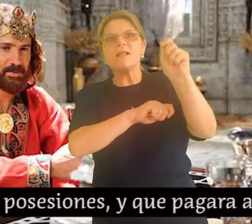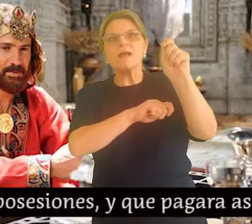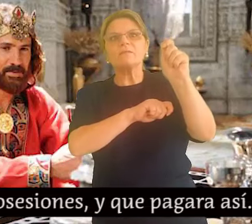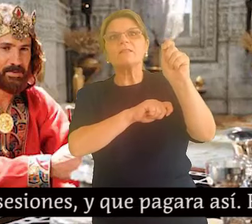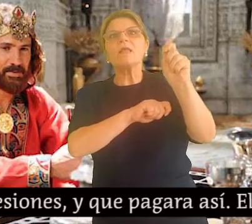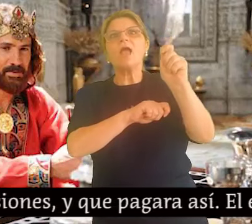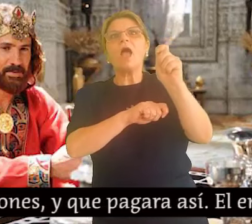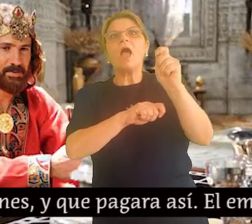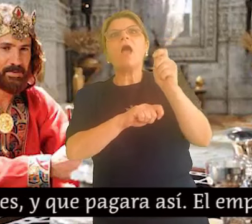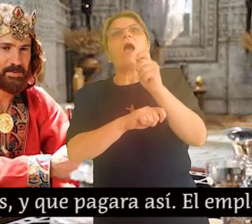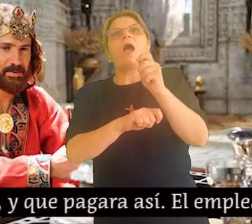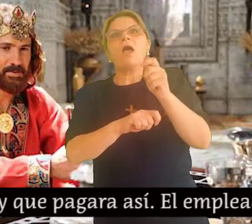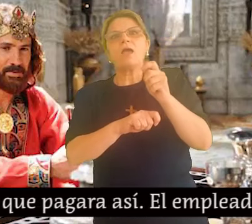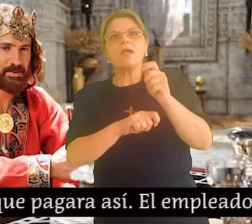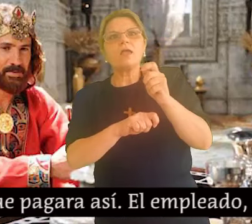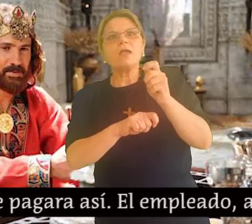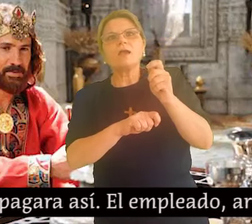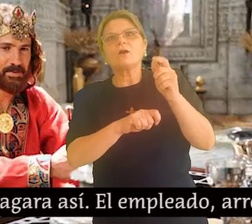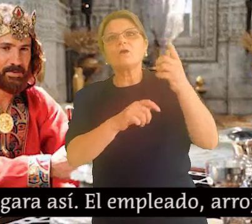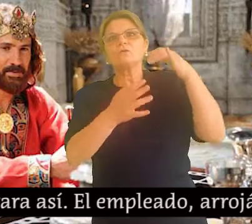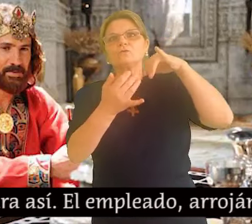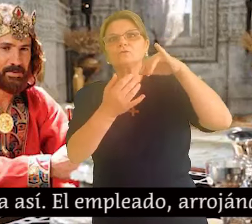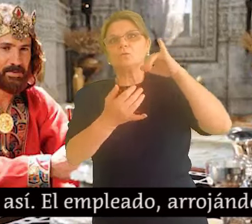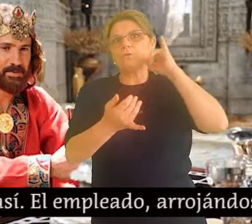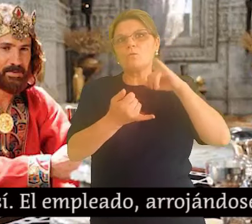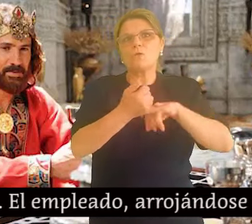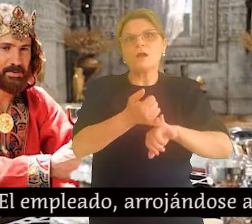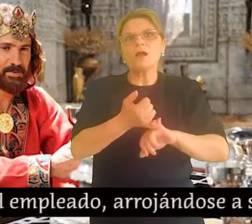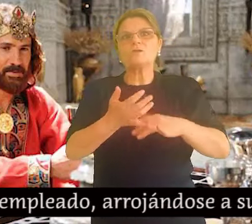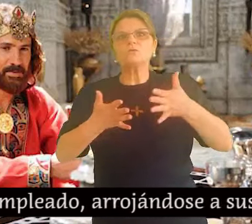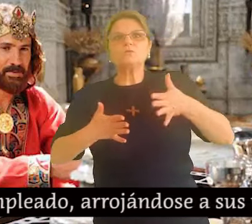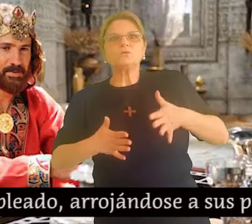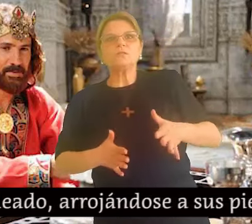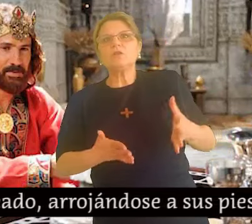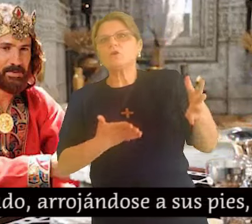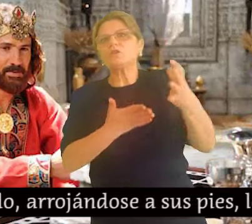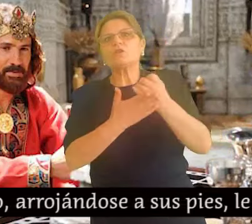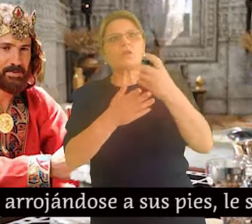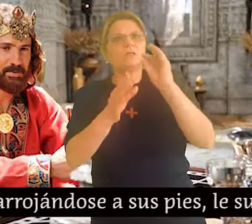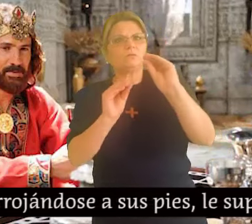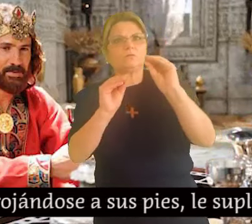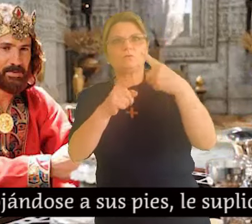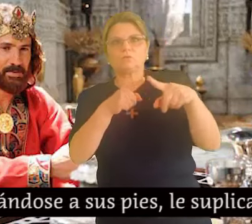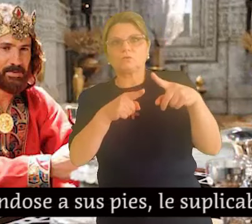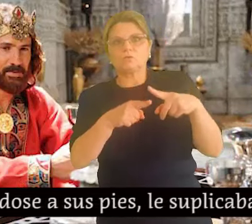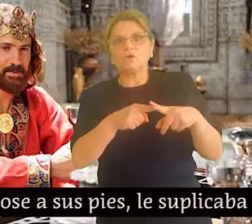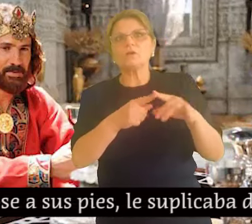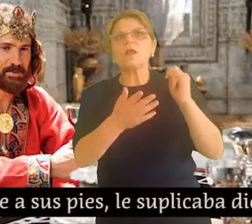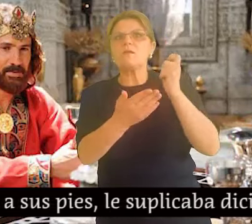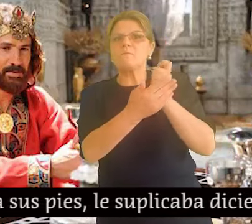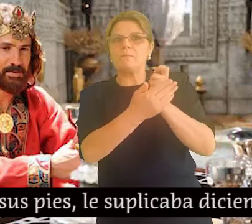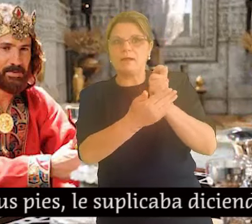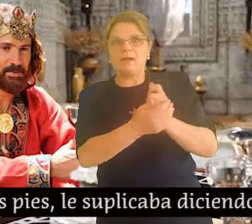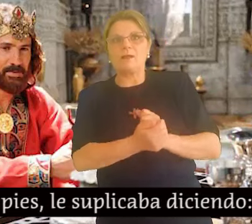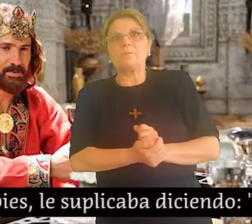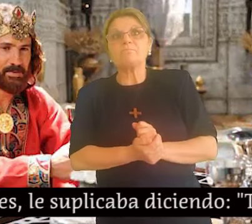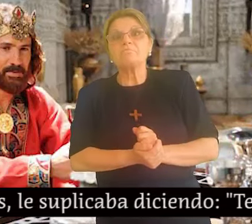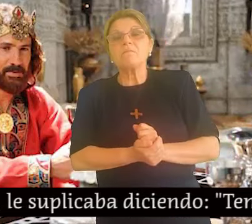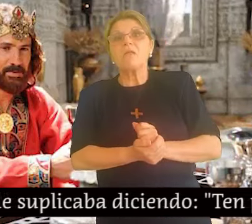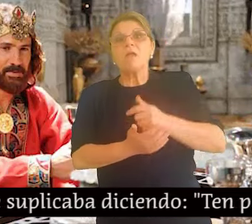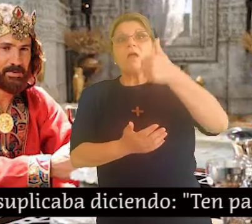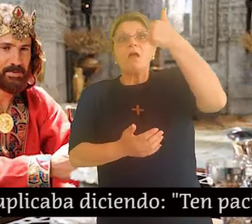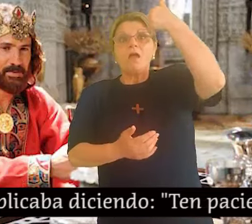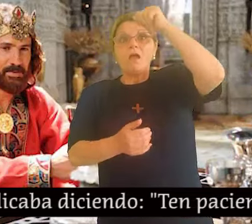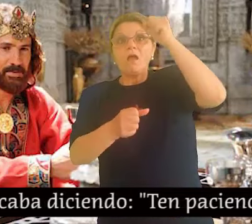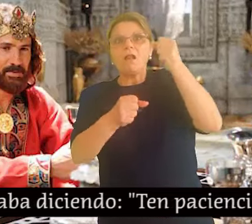diez mil talentos. Como no tenía con qué pagar, el Señor mandó que lo vendieran a él con su mujer y sus